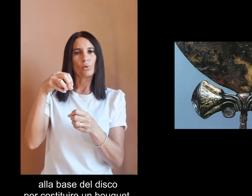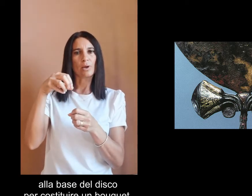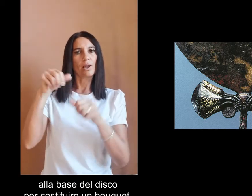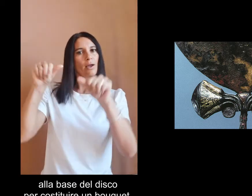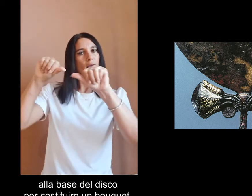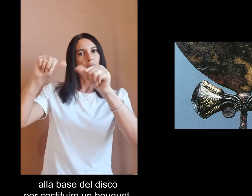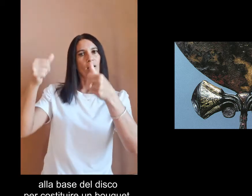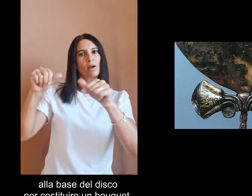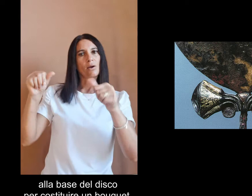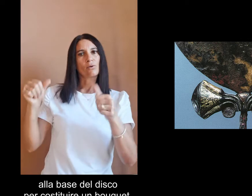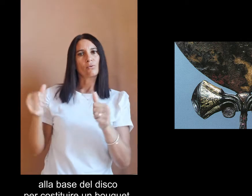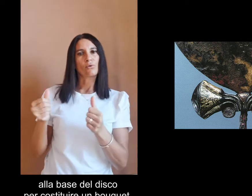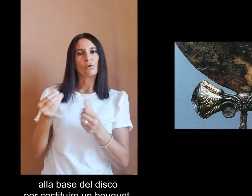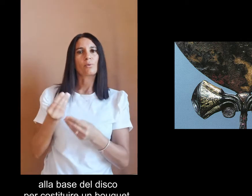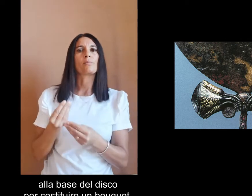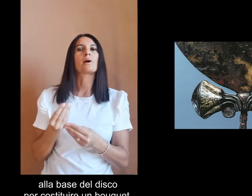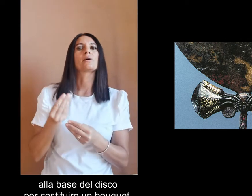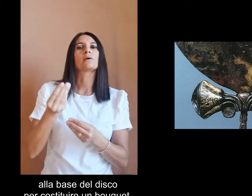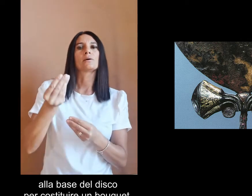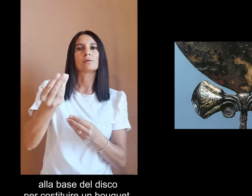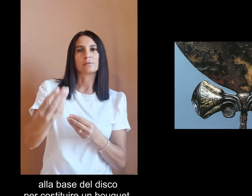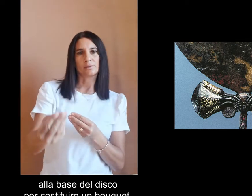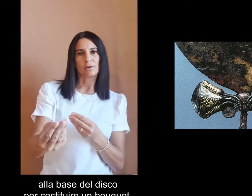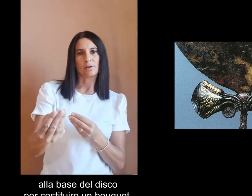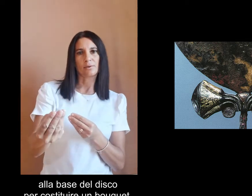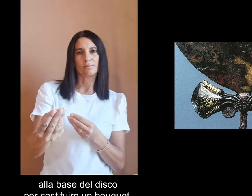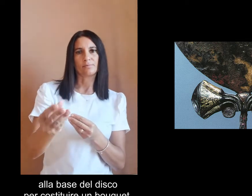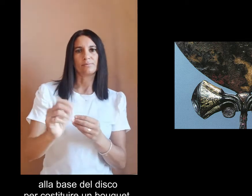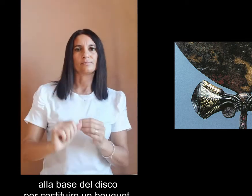un bouquet